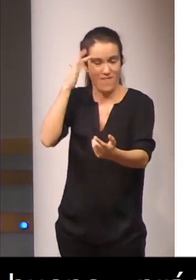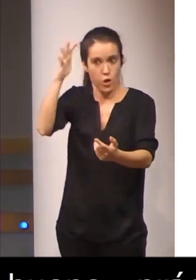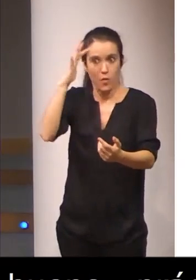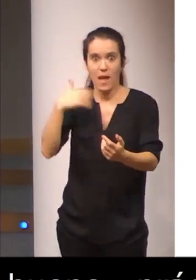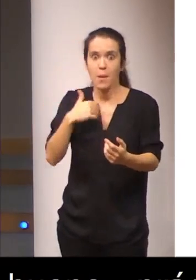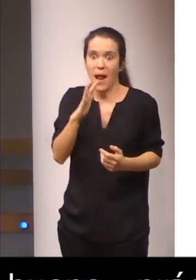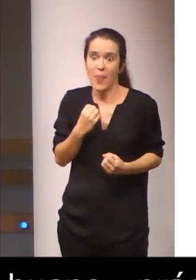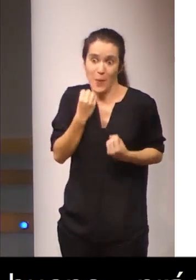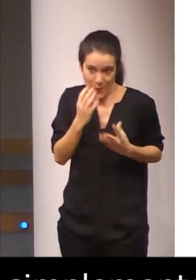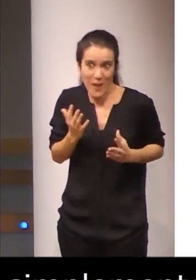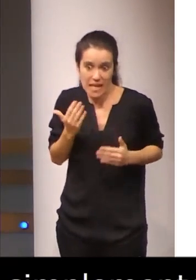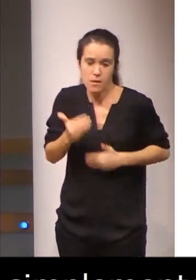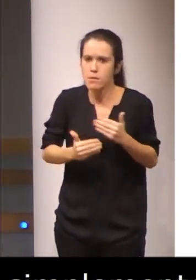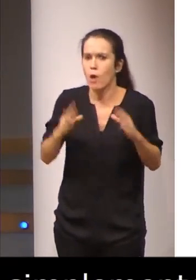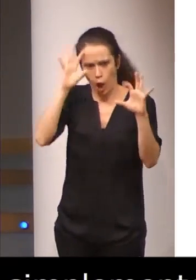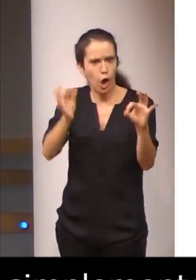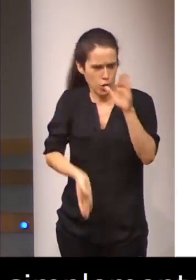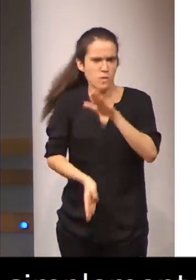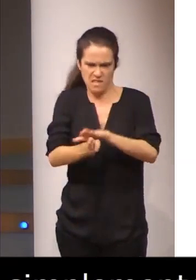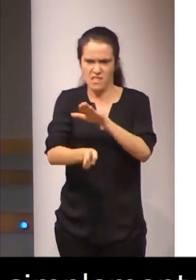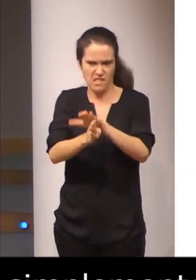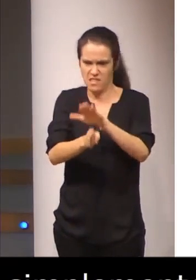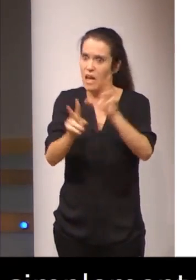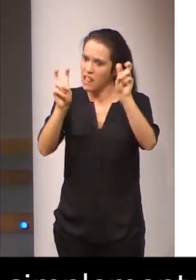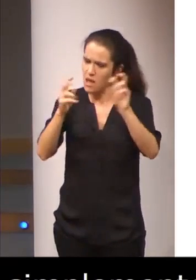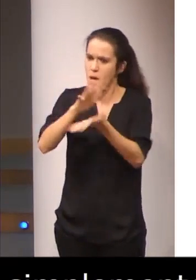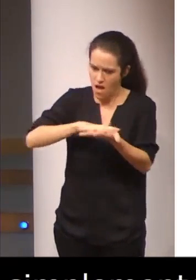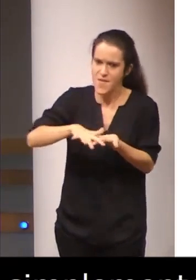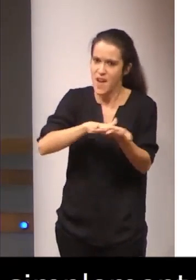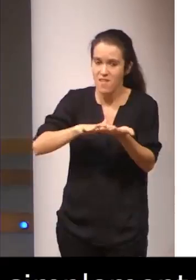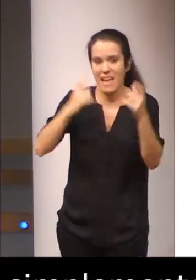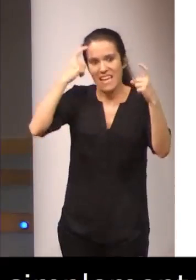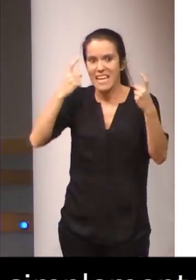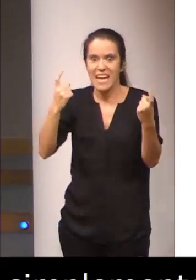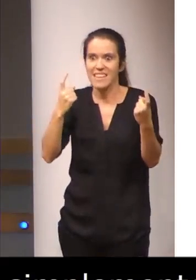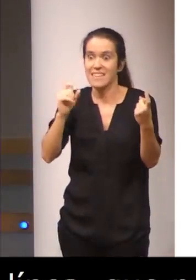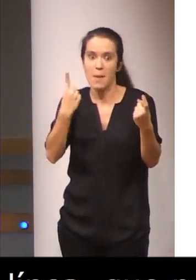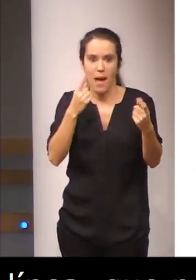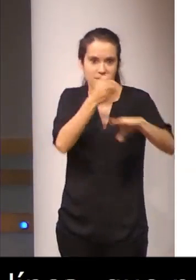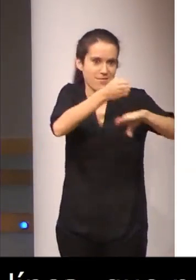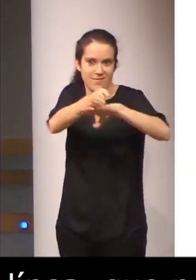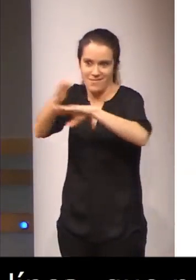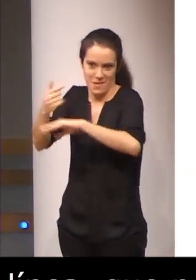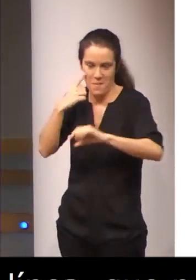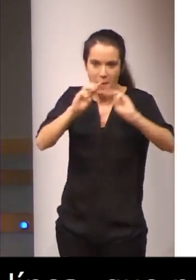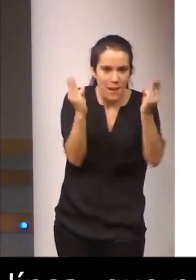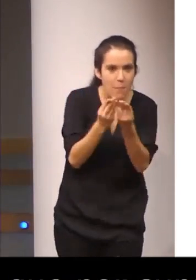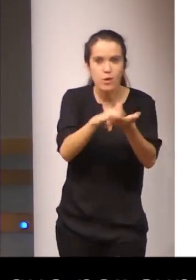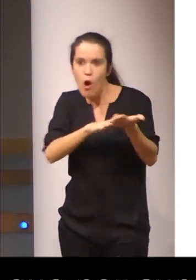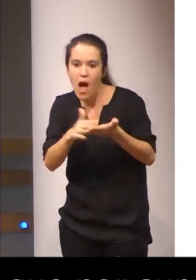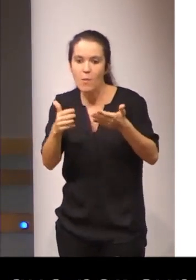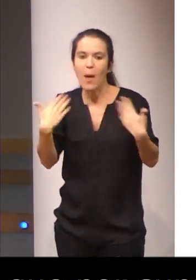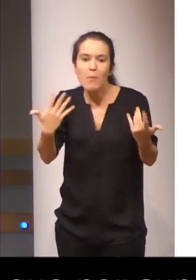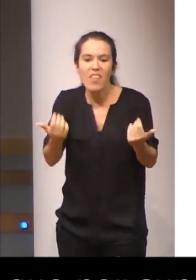y que, por supuesto, vamos a seguir tratando este tema y vamos a intentar ahí cuanto más parlamento mejor para que se habla, se debata